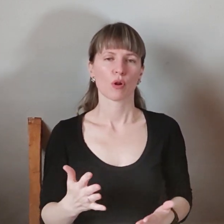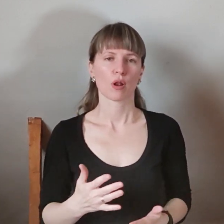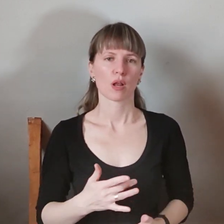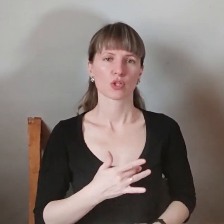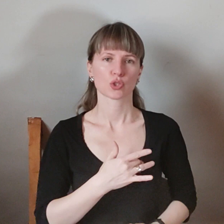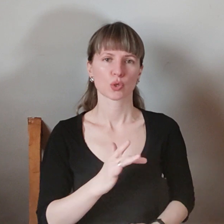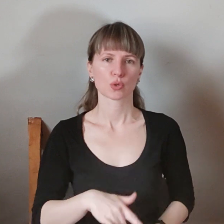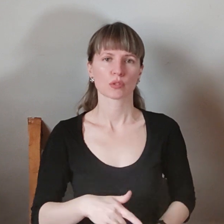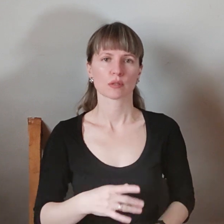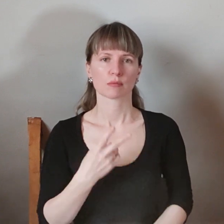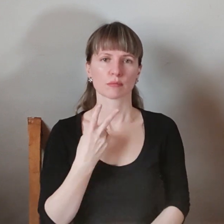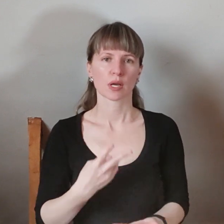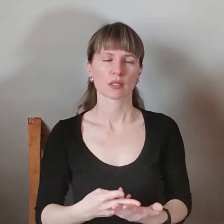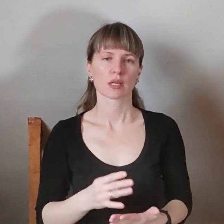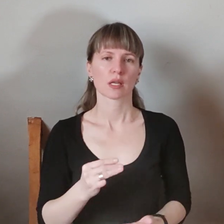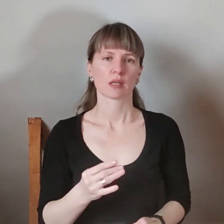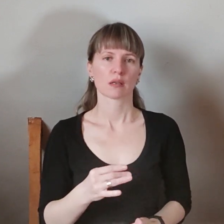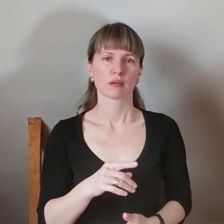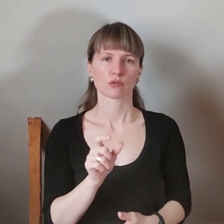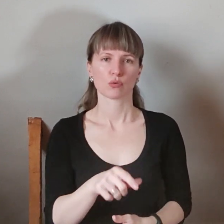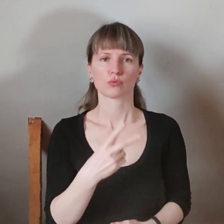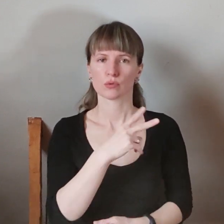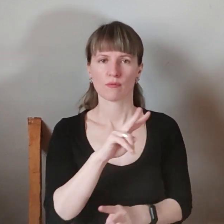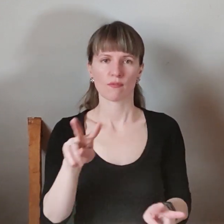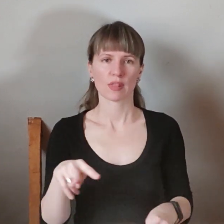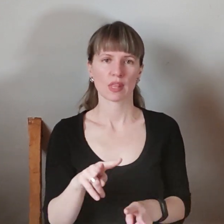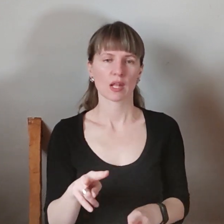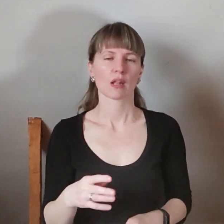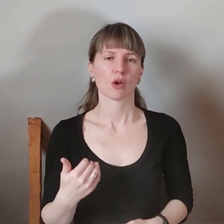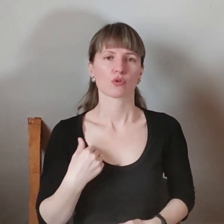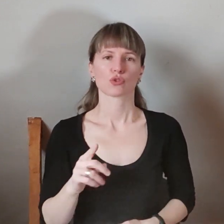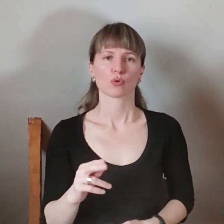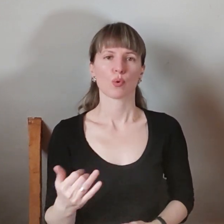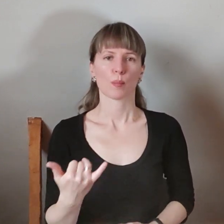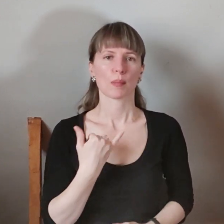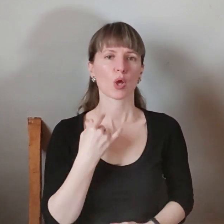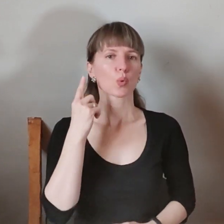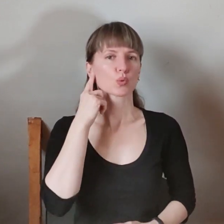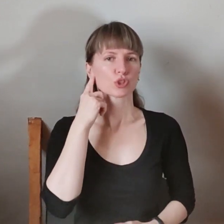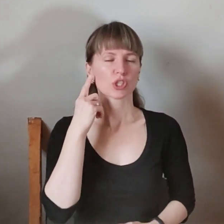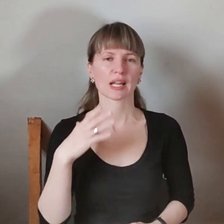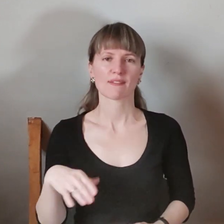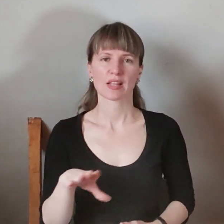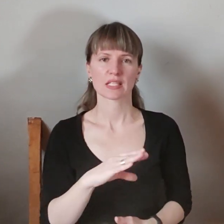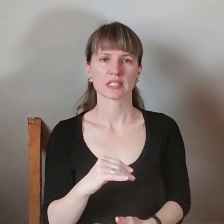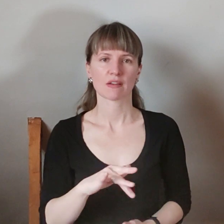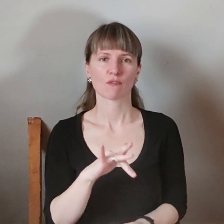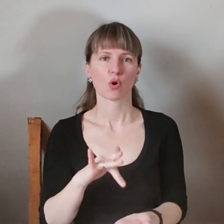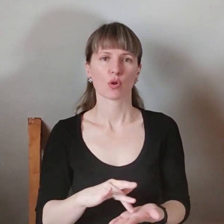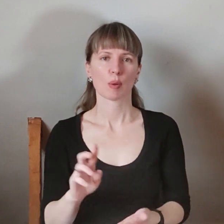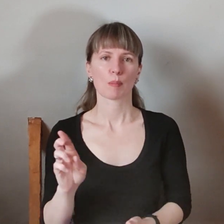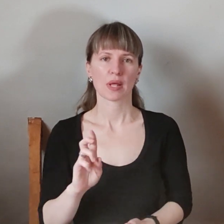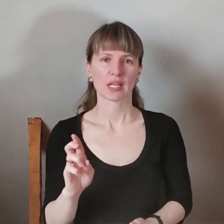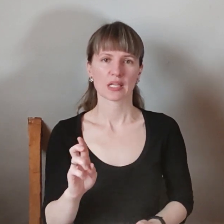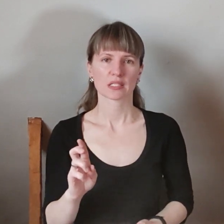показателно і публічно. Тому хочу, щоб мене услышали всі в городі Бердянській, до